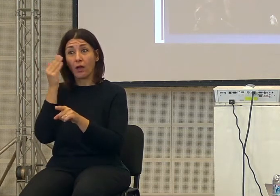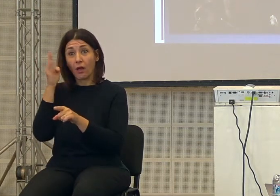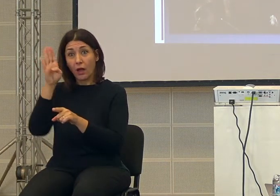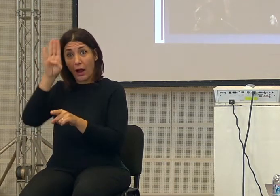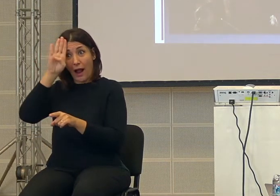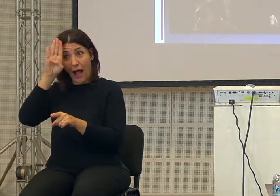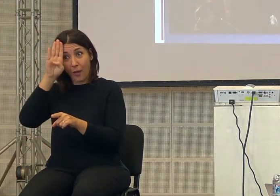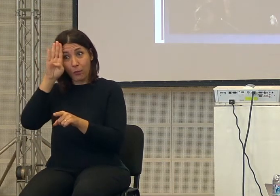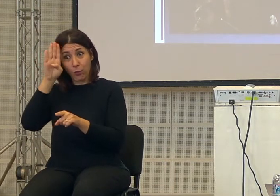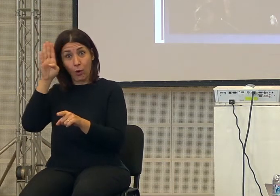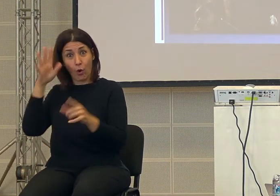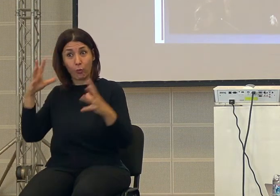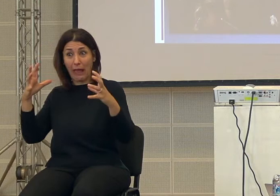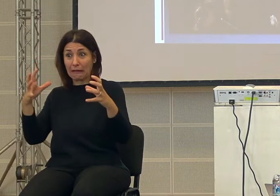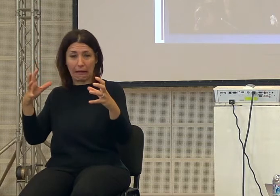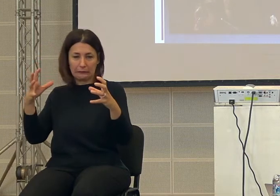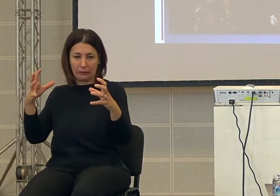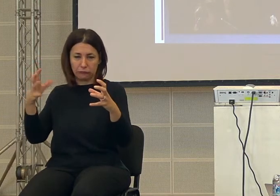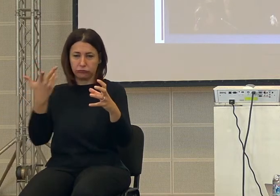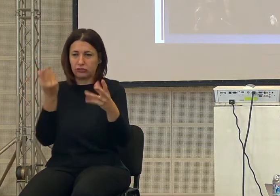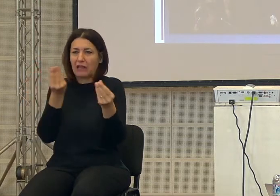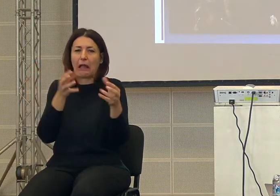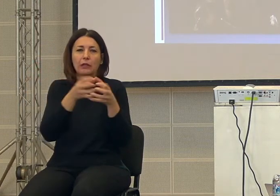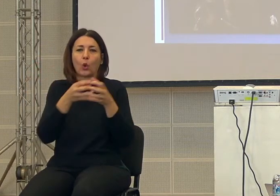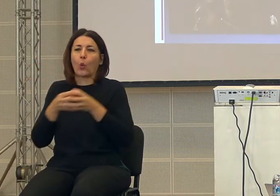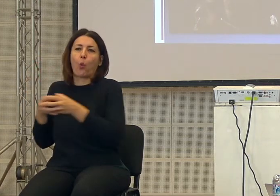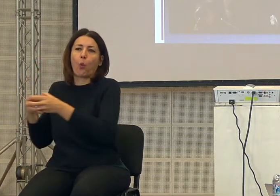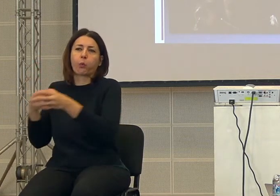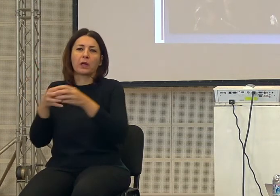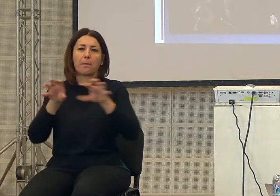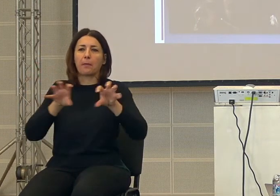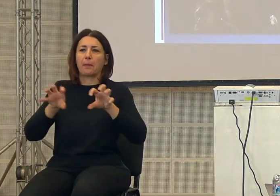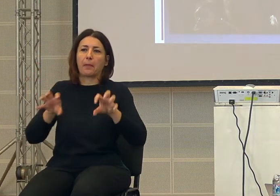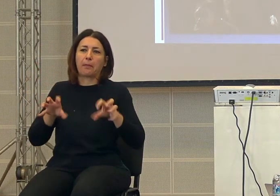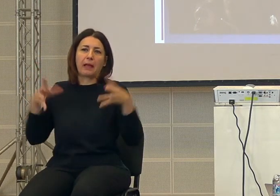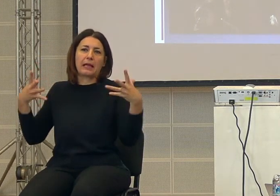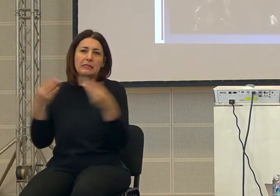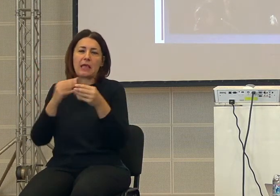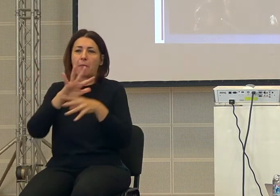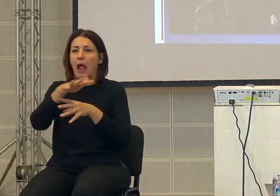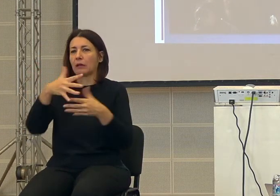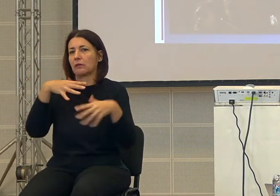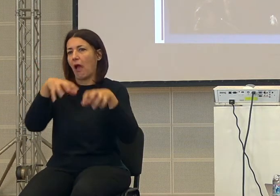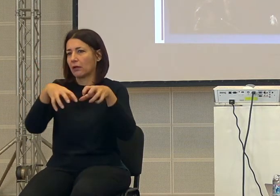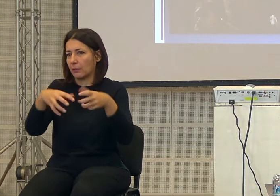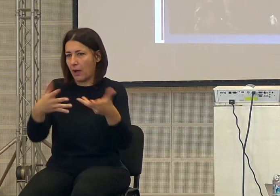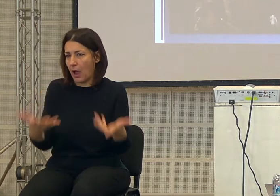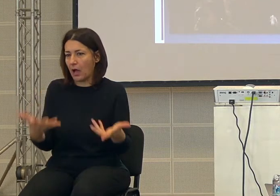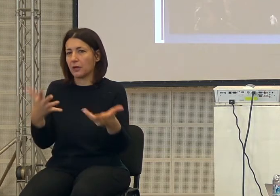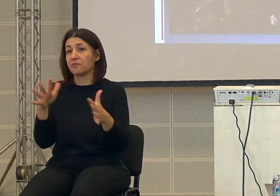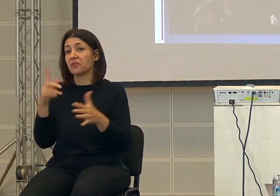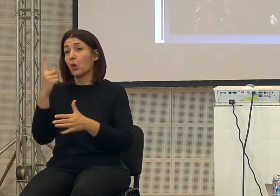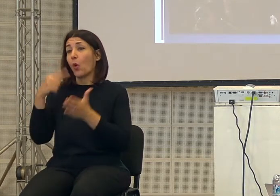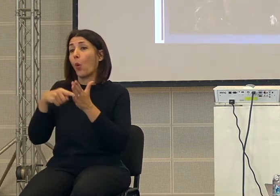del pianeta, è una delle tante specie che stanno nell'ecosistema terrestre, forse si stima che fossero circa un